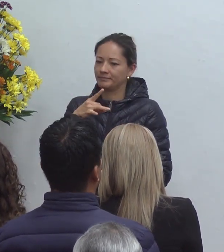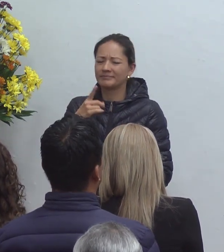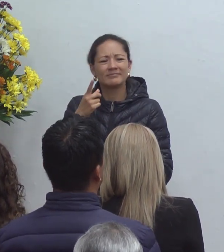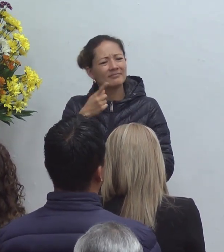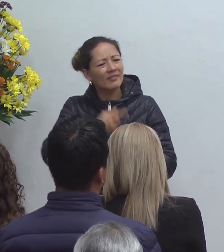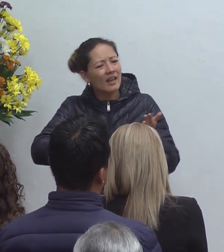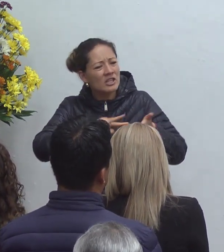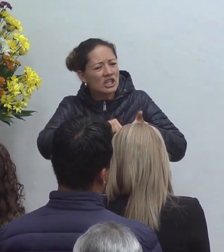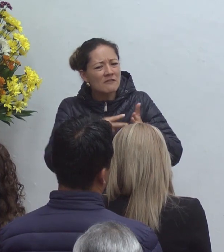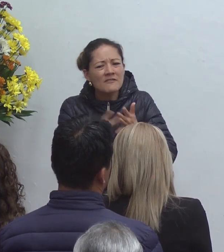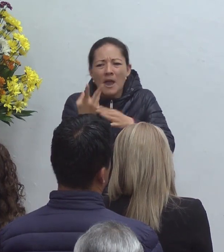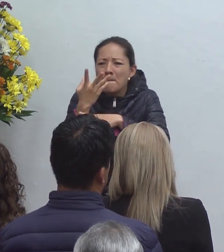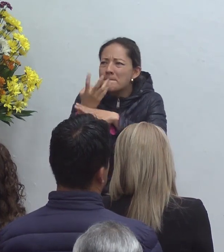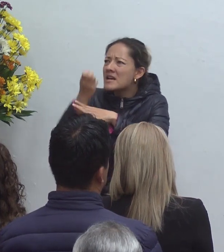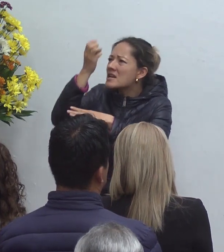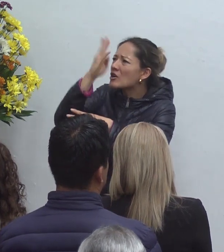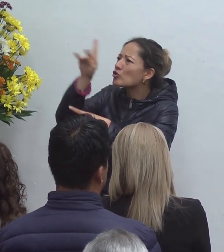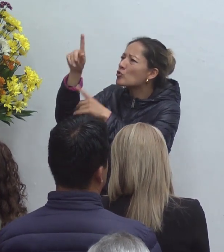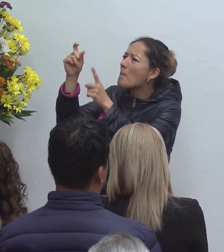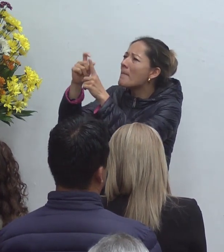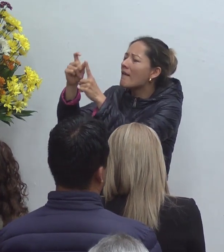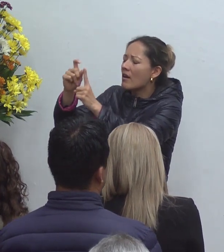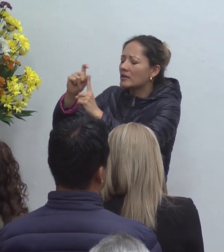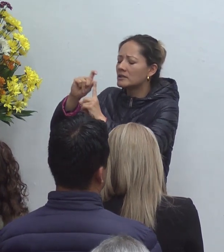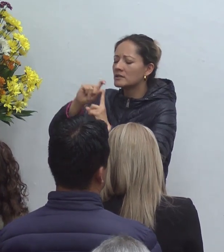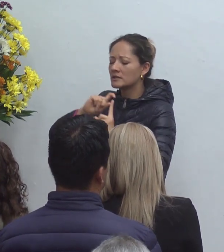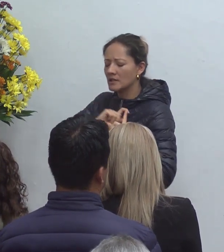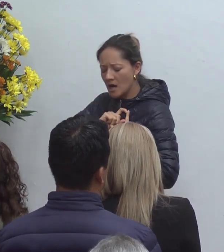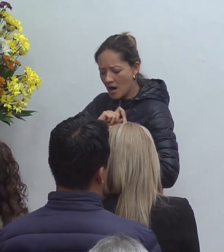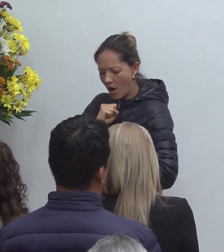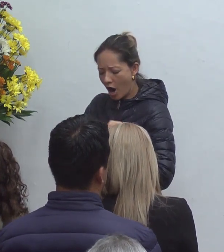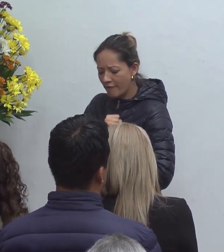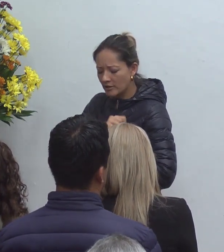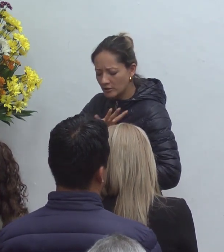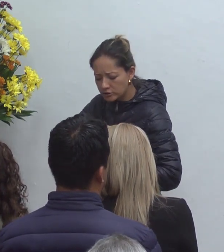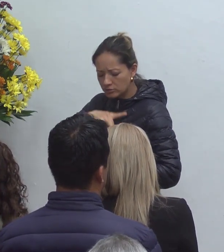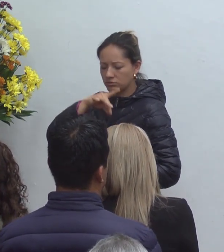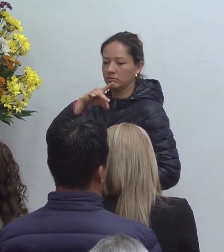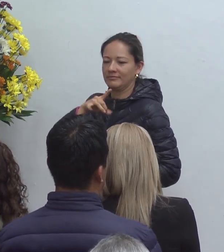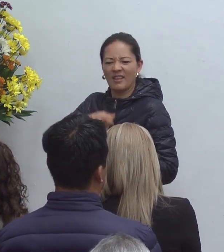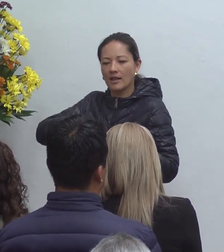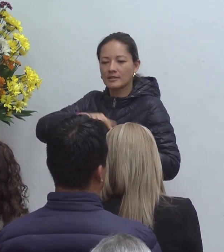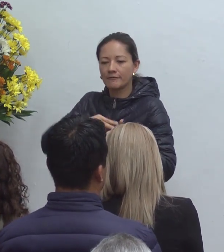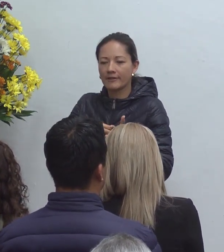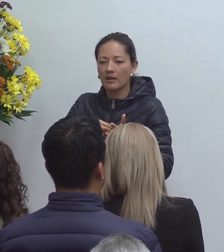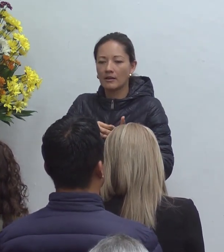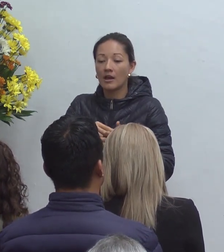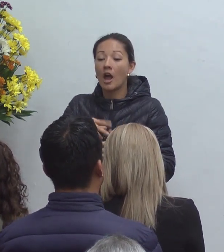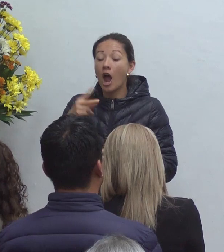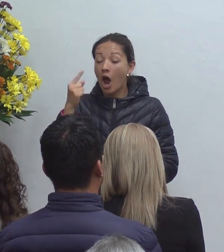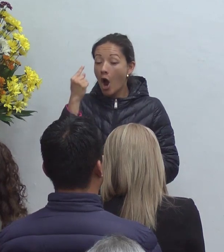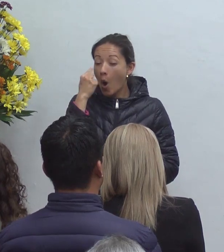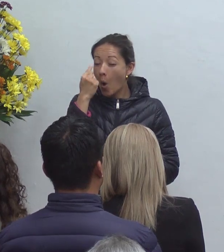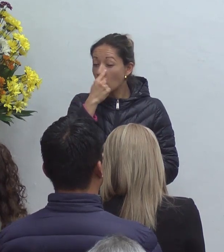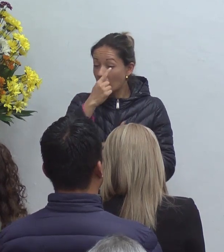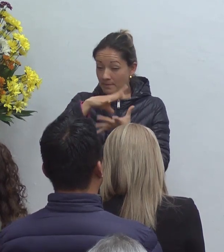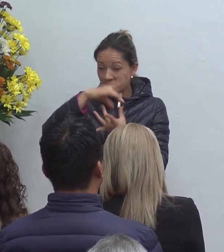que obre con su palabra sobre nuestro espíritu es pedirle que los espirituales sean abiertos el